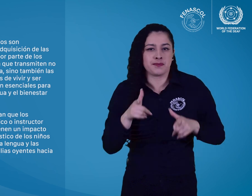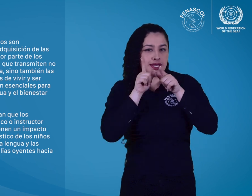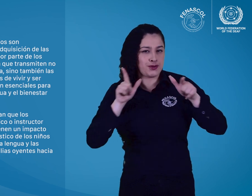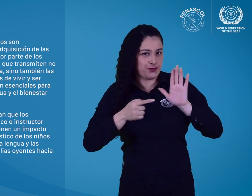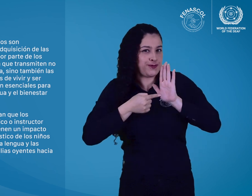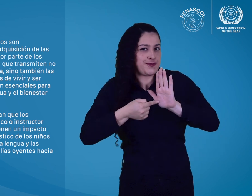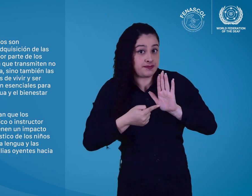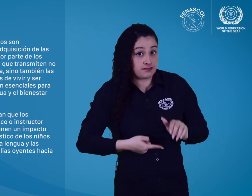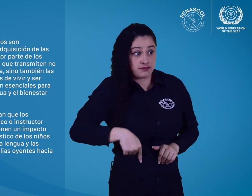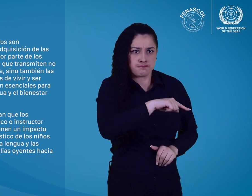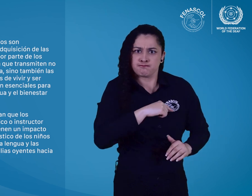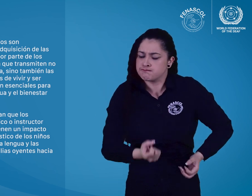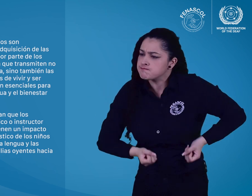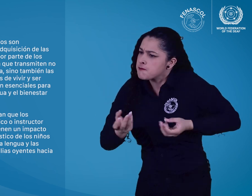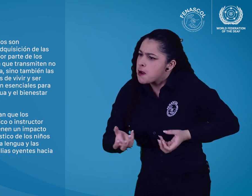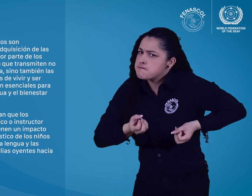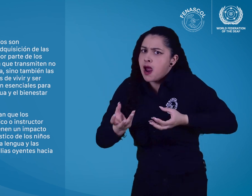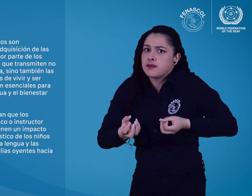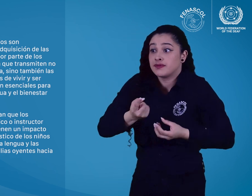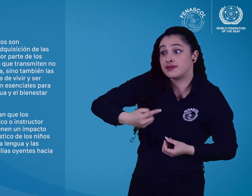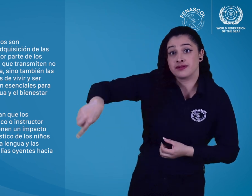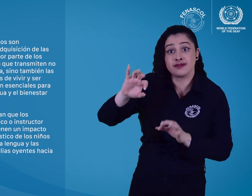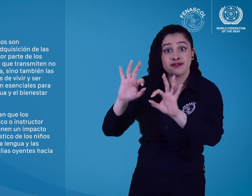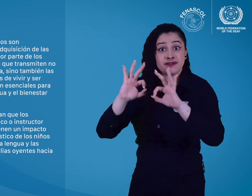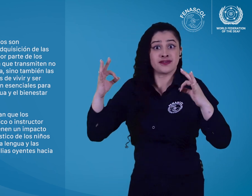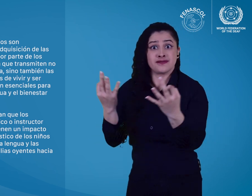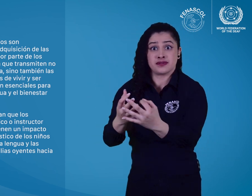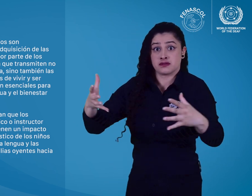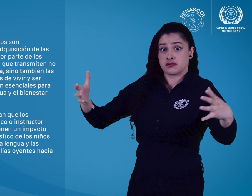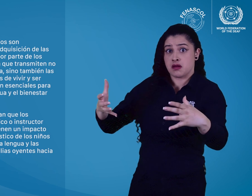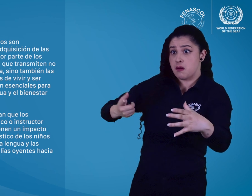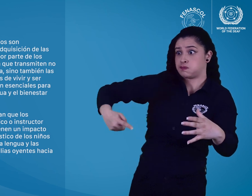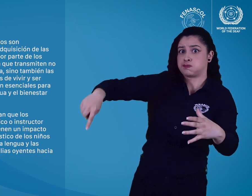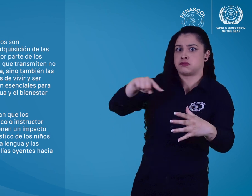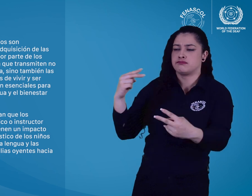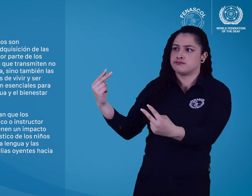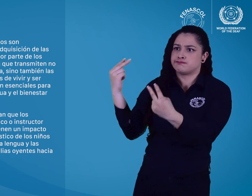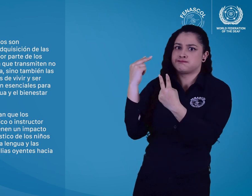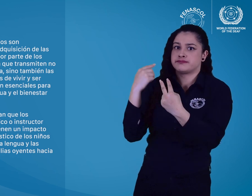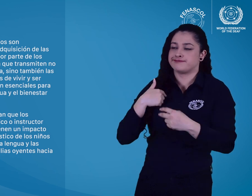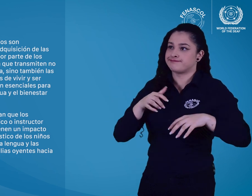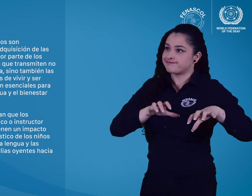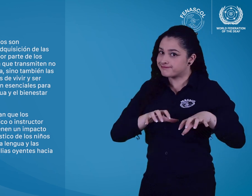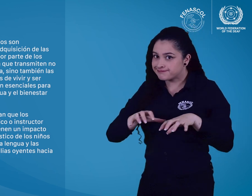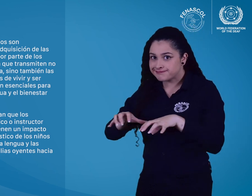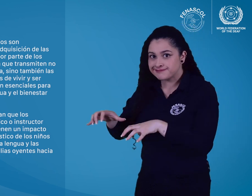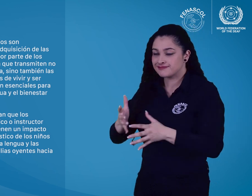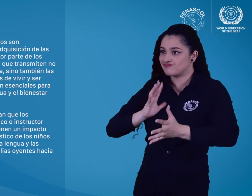o instructor familiar de lengua de señas tienen un impacto positivo en el